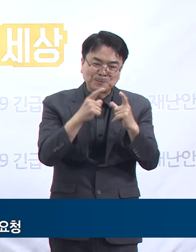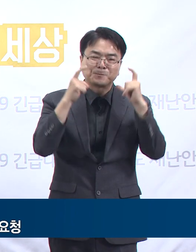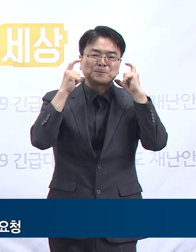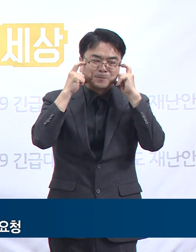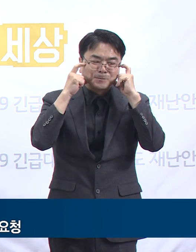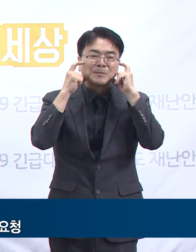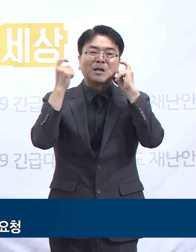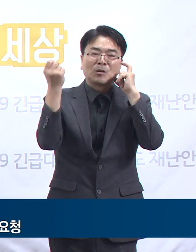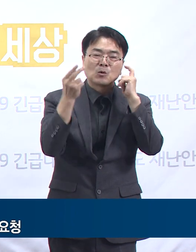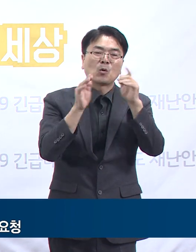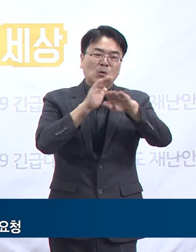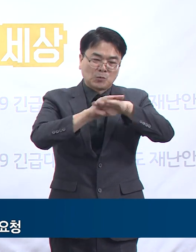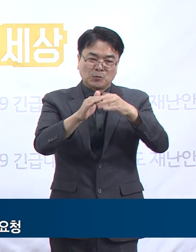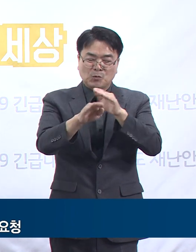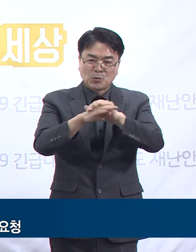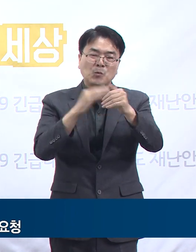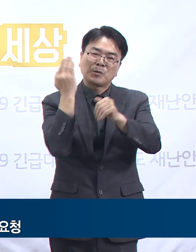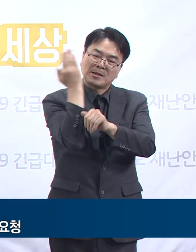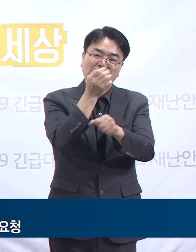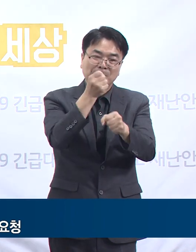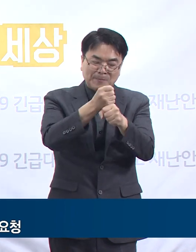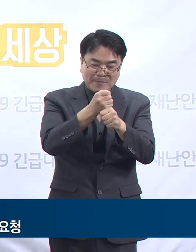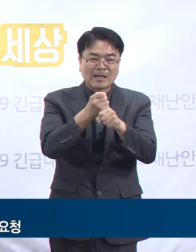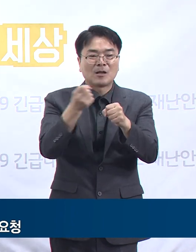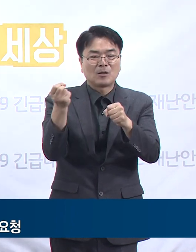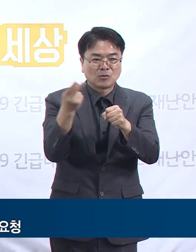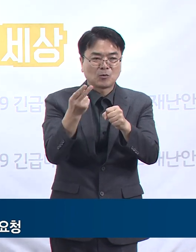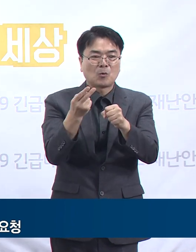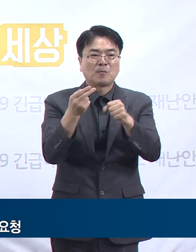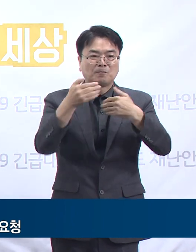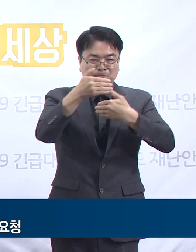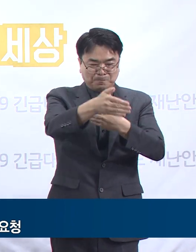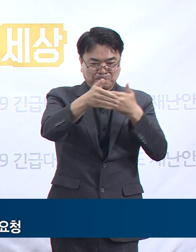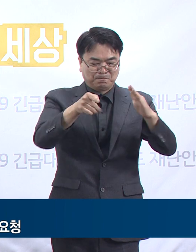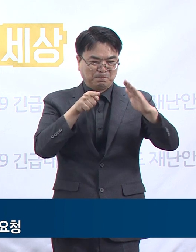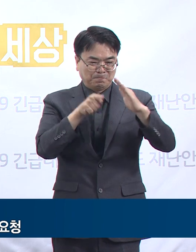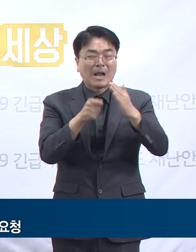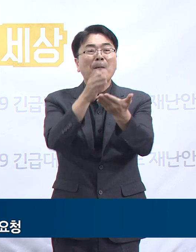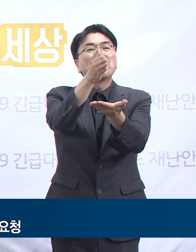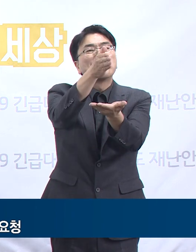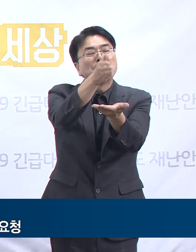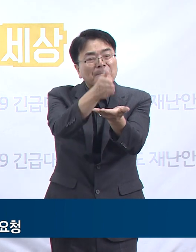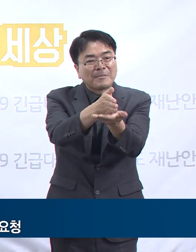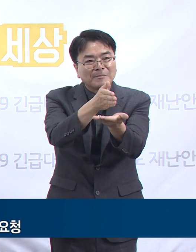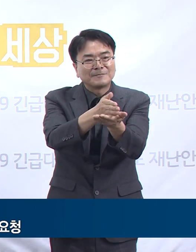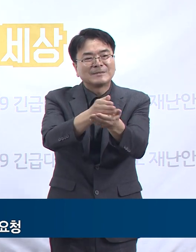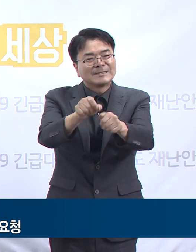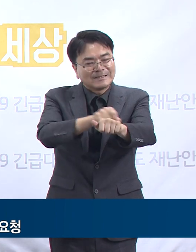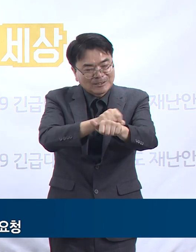준수해 주시고 밀폐, 밀집, 밀접된 곳을 가지 않기를 당부드립니다.